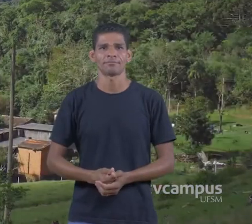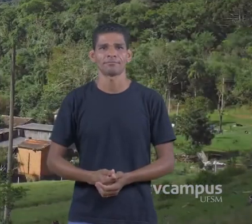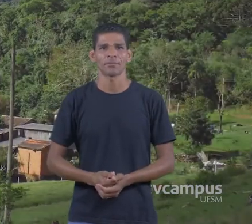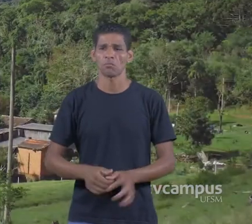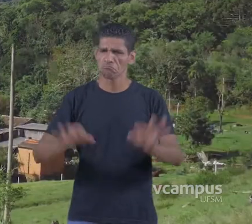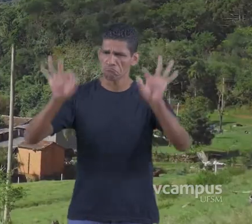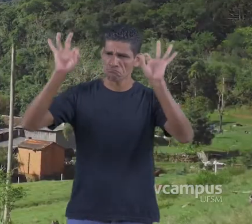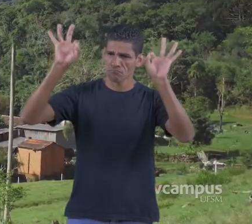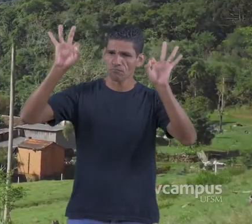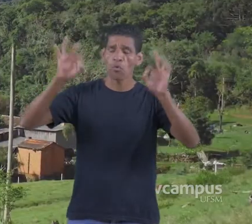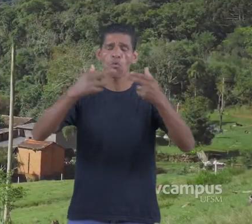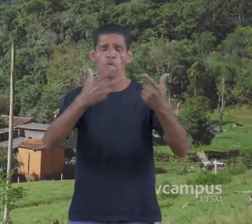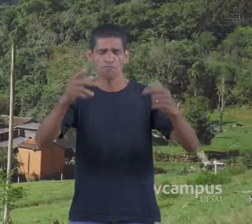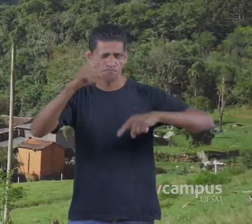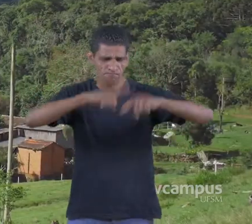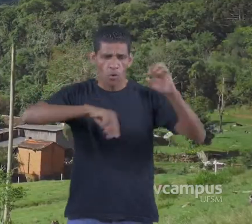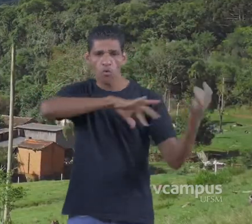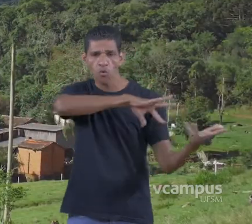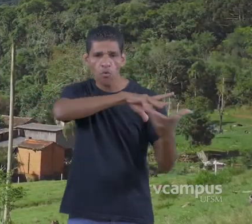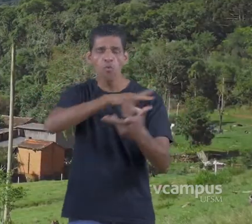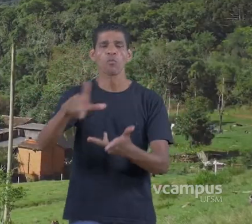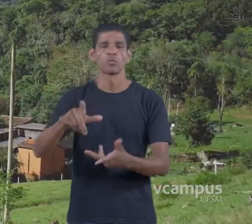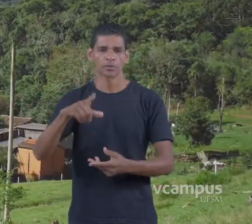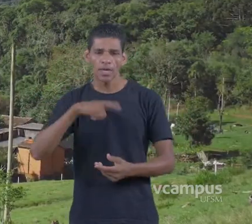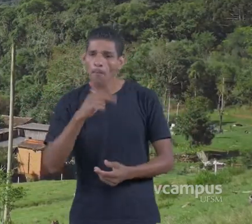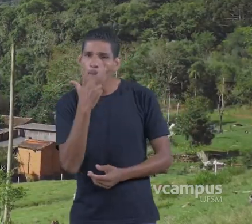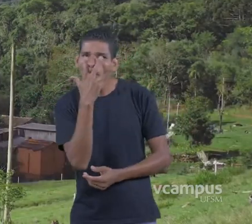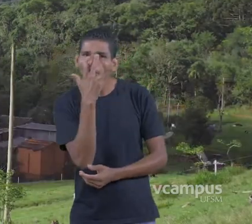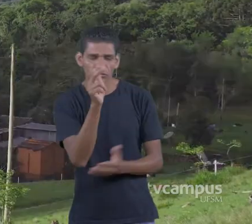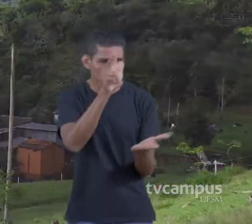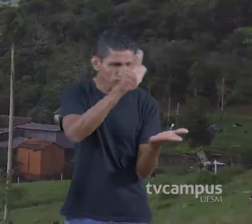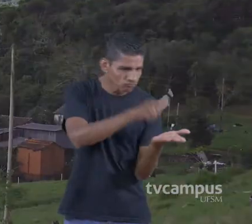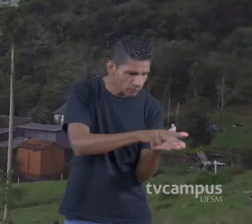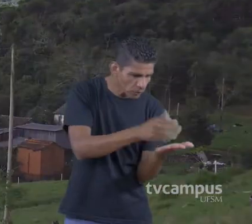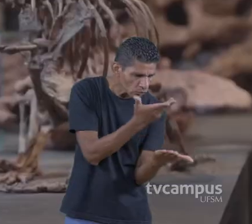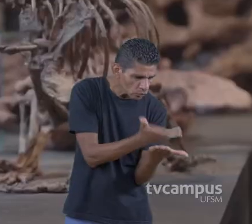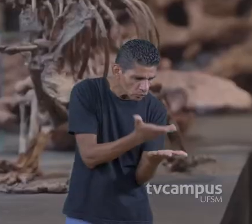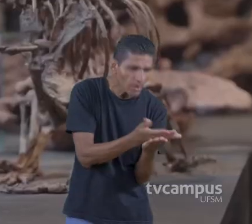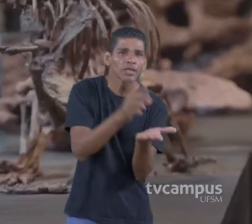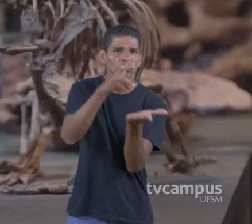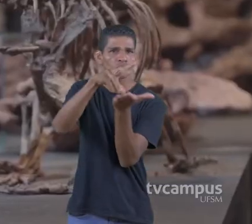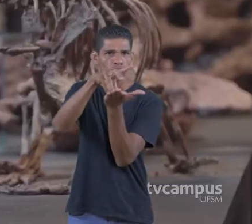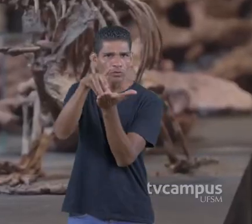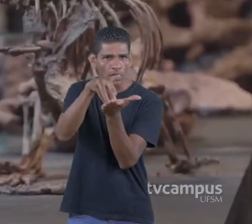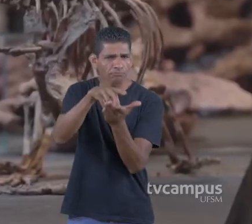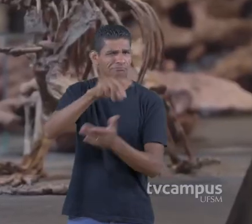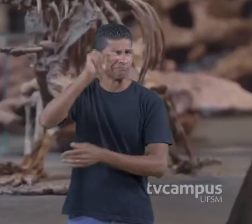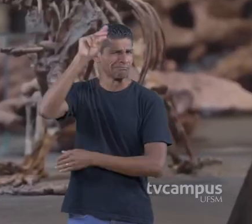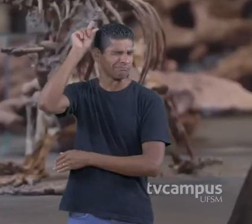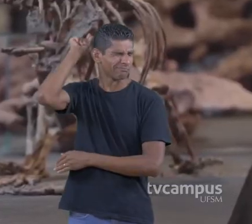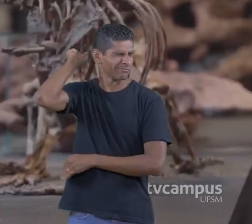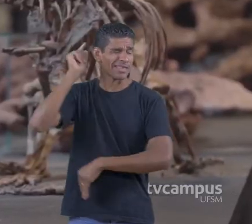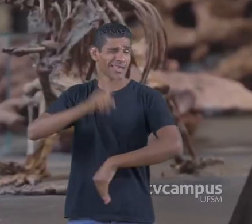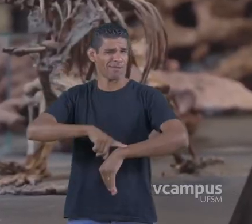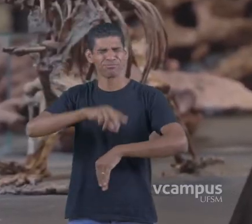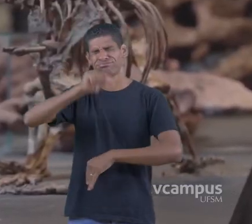de maior patrimônio paleontológico do mundo Nós temos fósseis de dinossauros